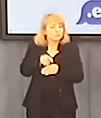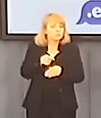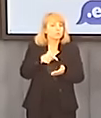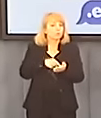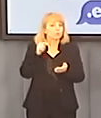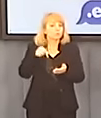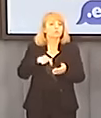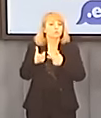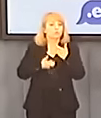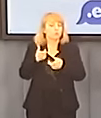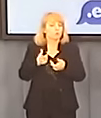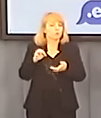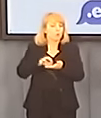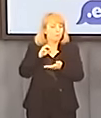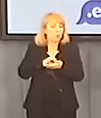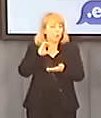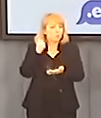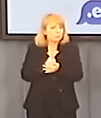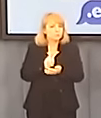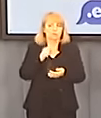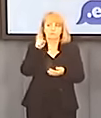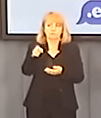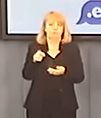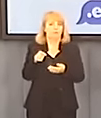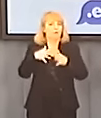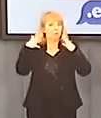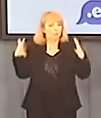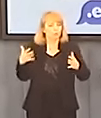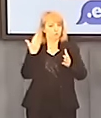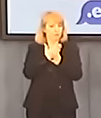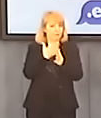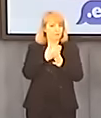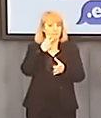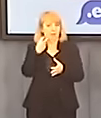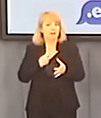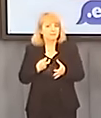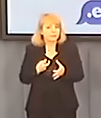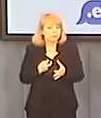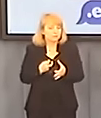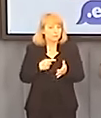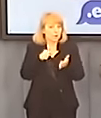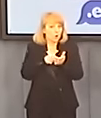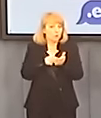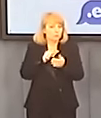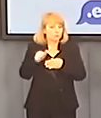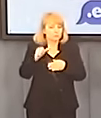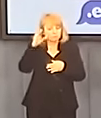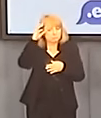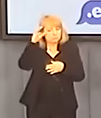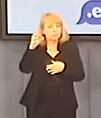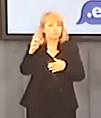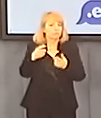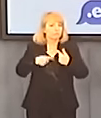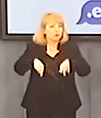wiodącą dla wielkich koncernów energetycznych, które będą, tylko one będą tak naprawdę miały tą zdolność do